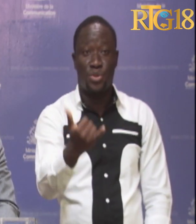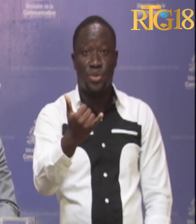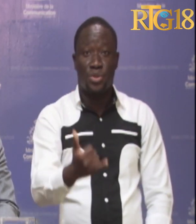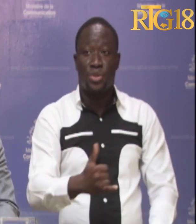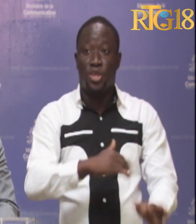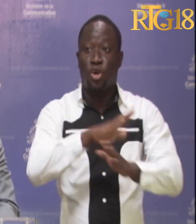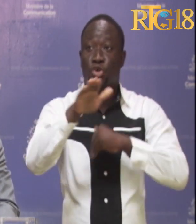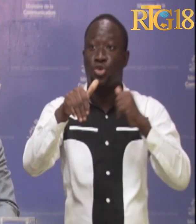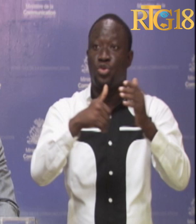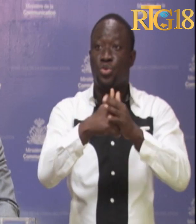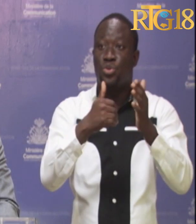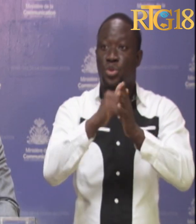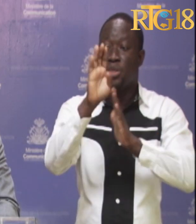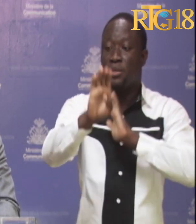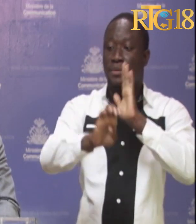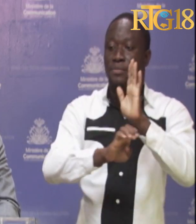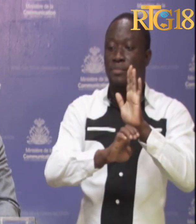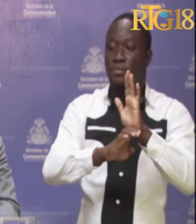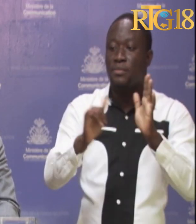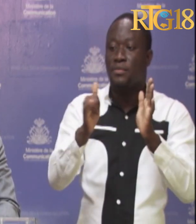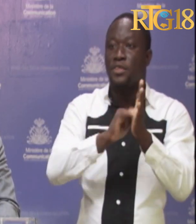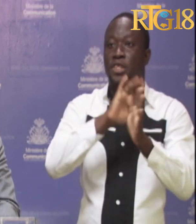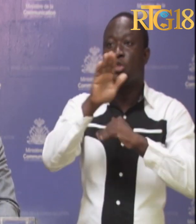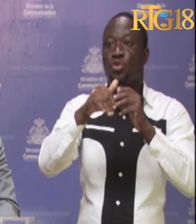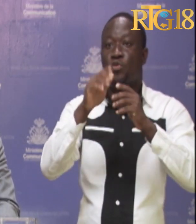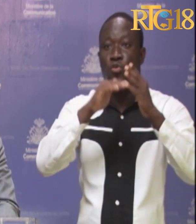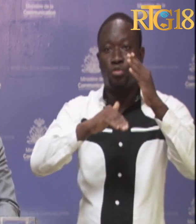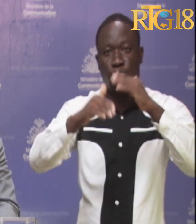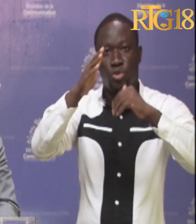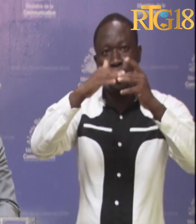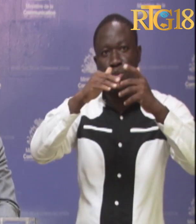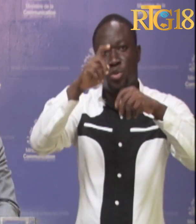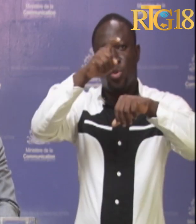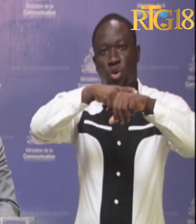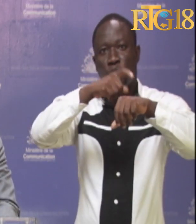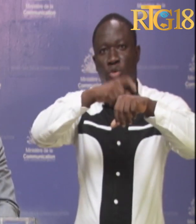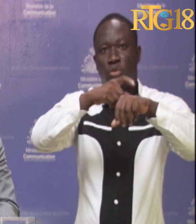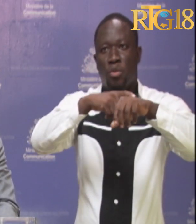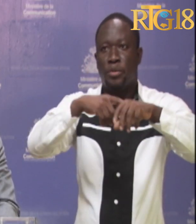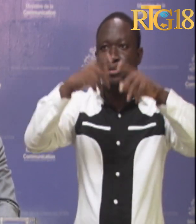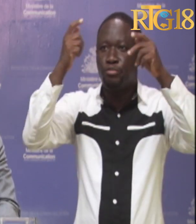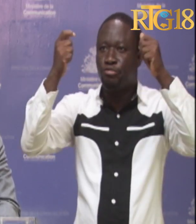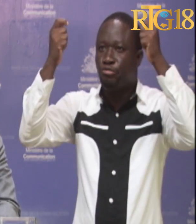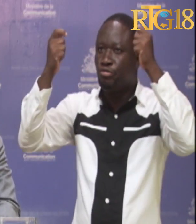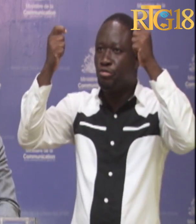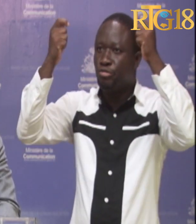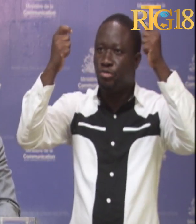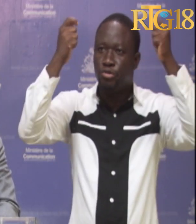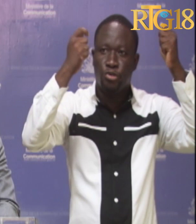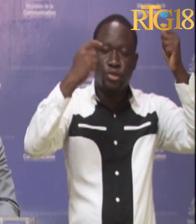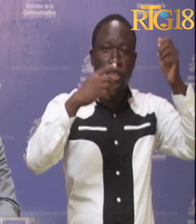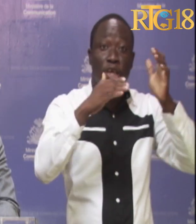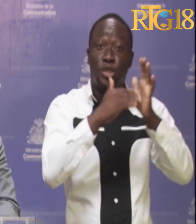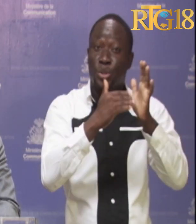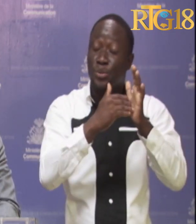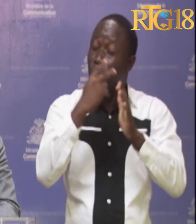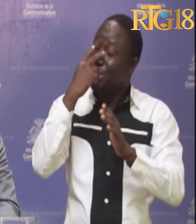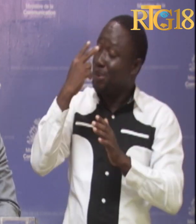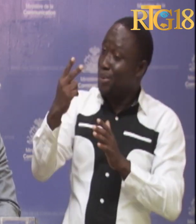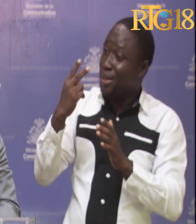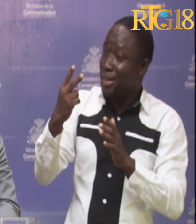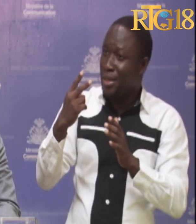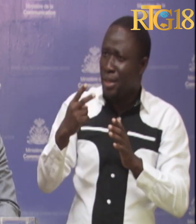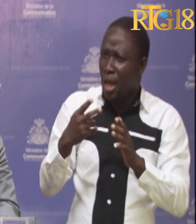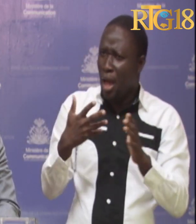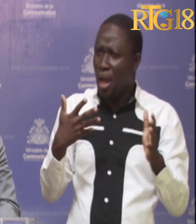quasi-totalité des États, s'est toutefois construite dans un contexte revendicatif qui a souvent vu les